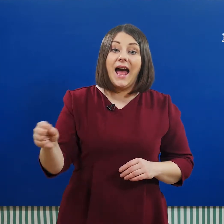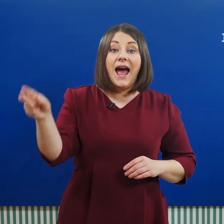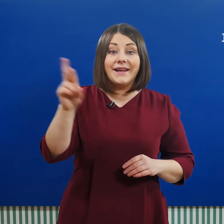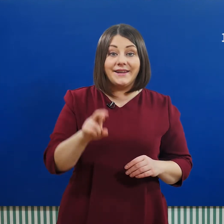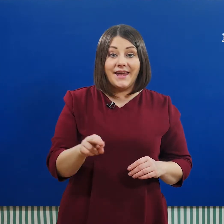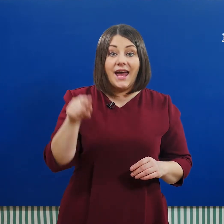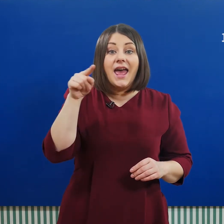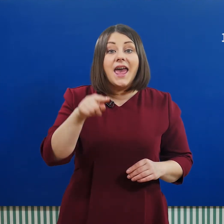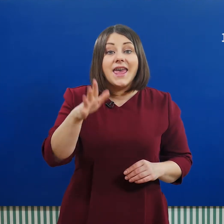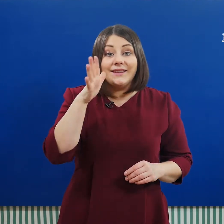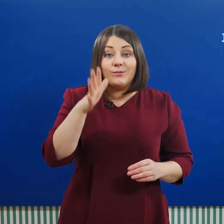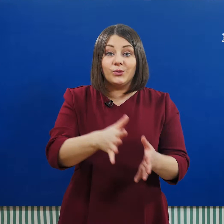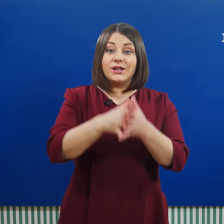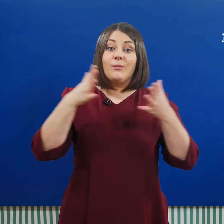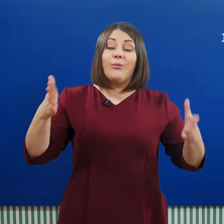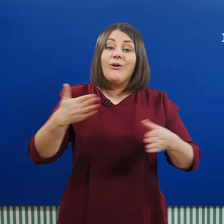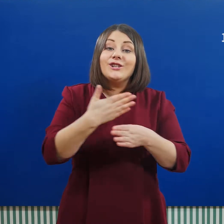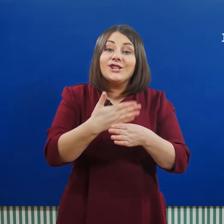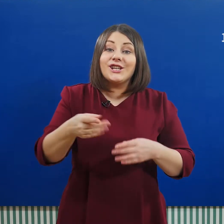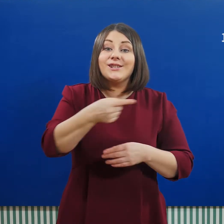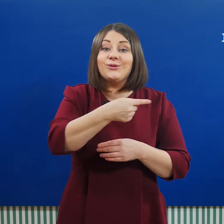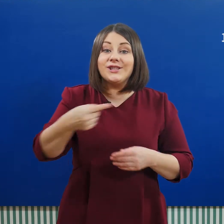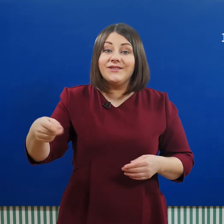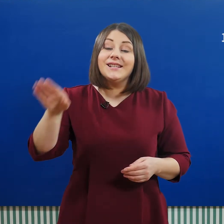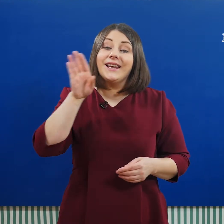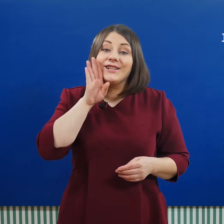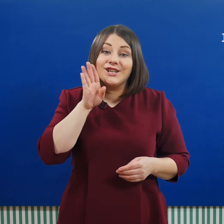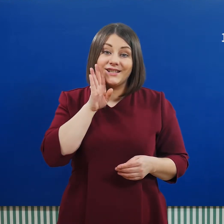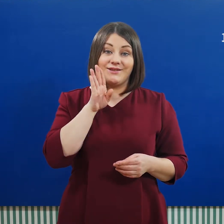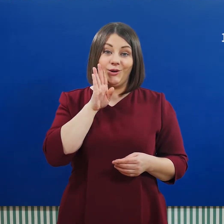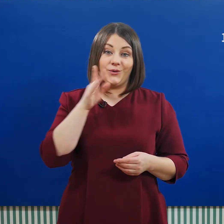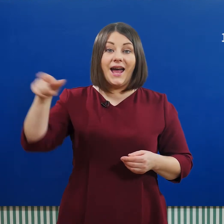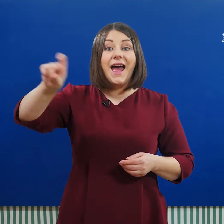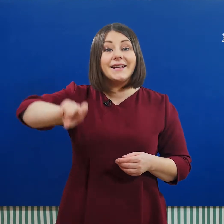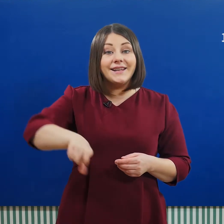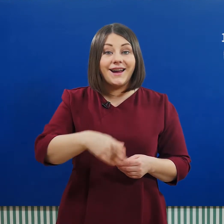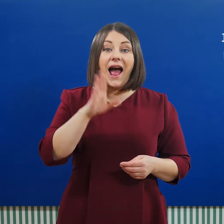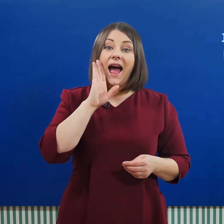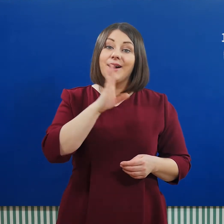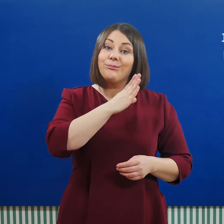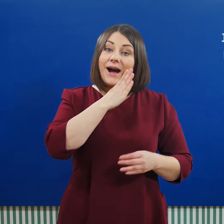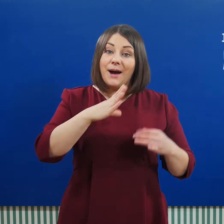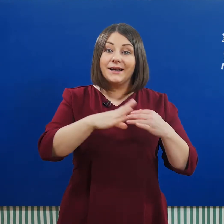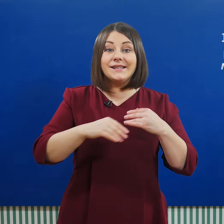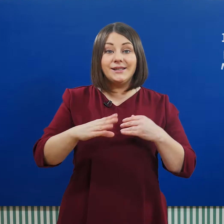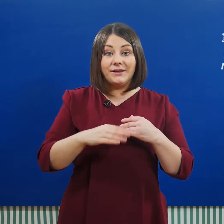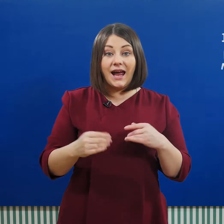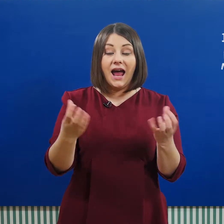«а», «я». Это будет большая часть существительных женского рода «река», «мама», «земля»,